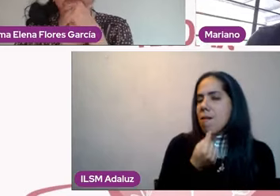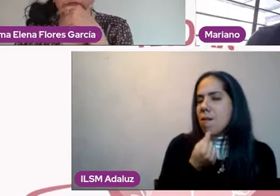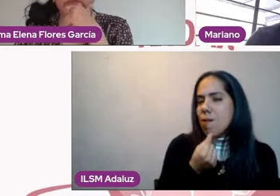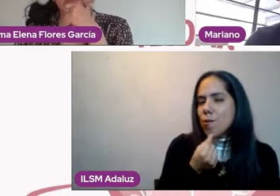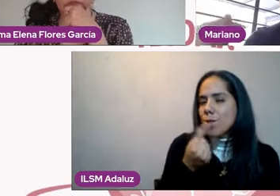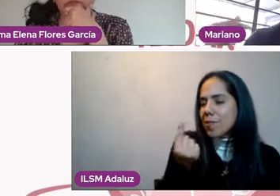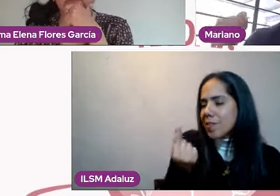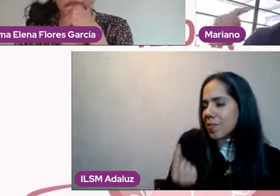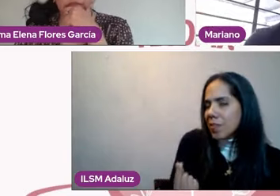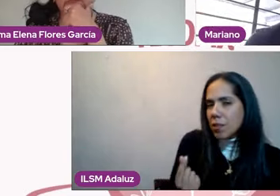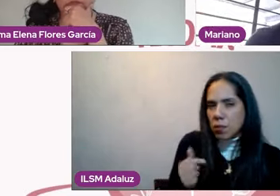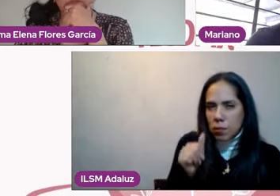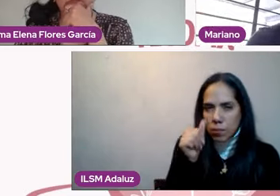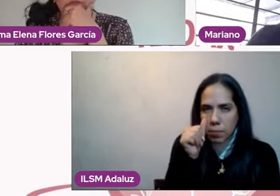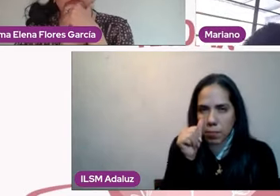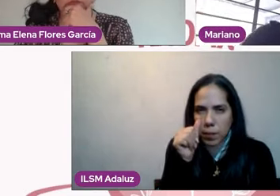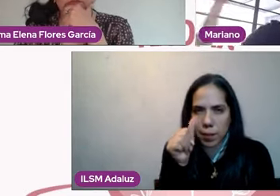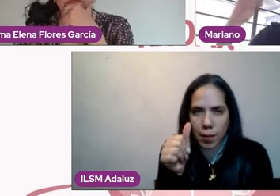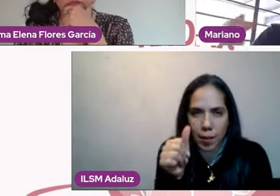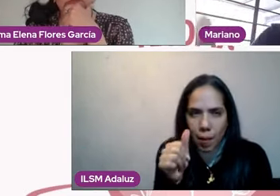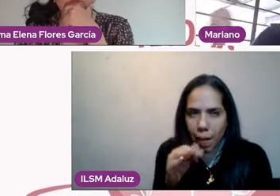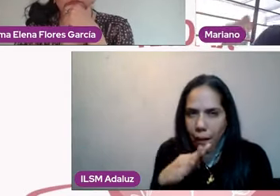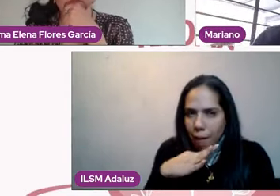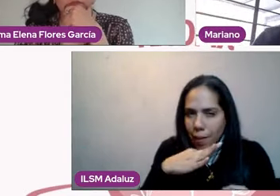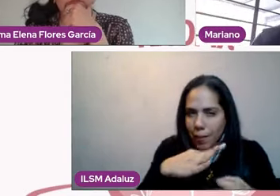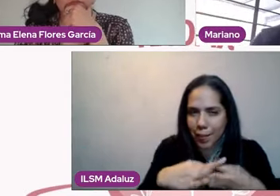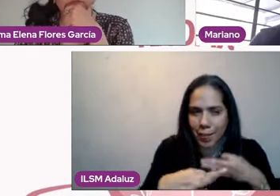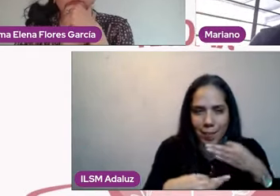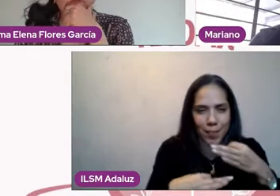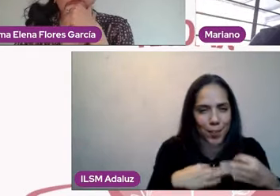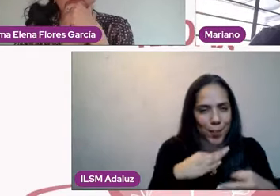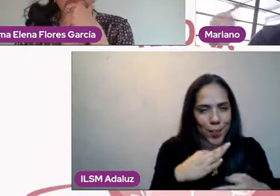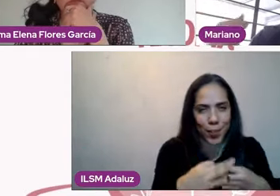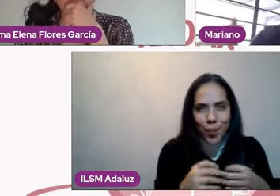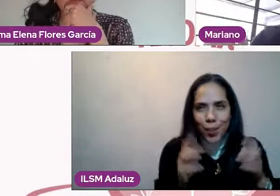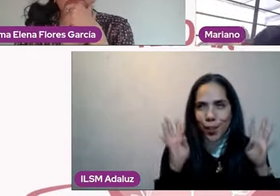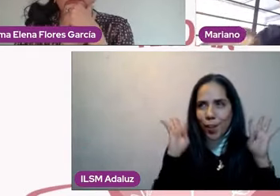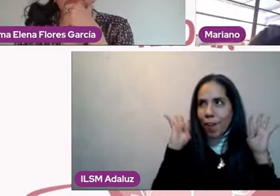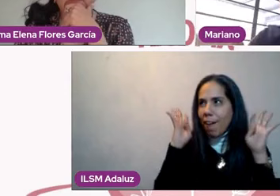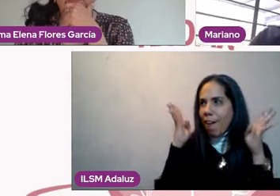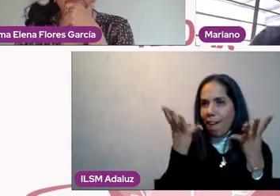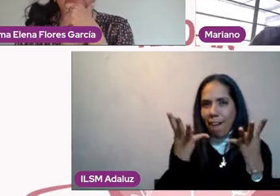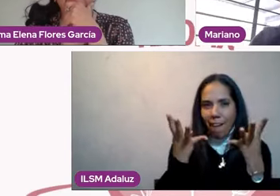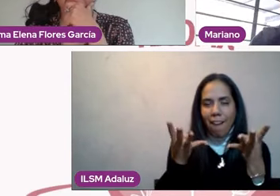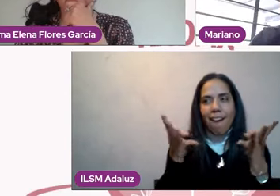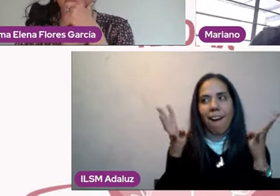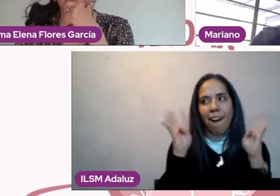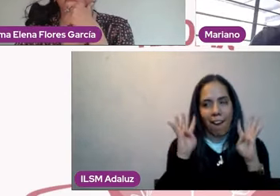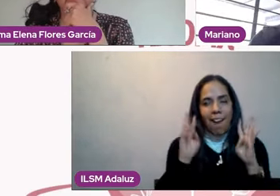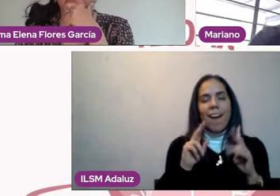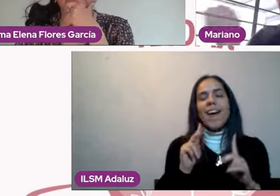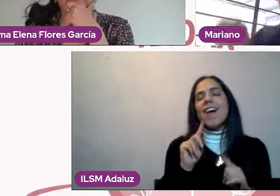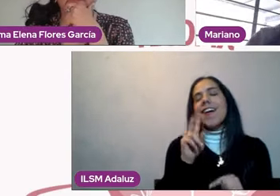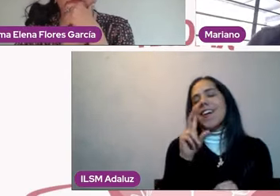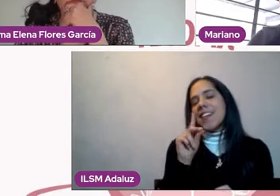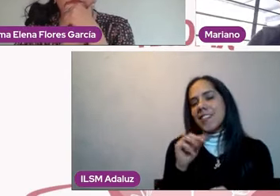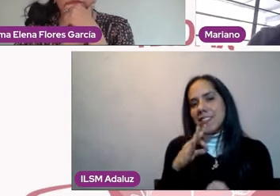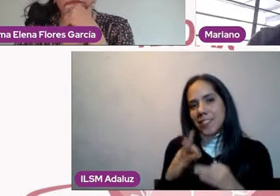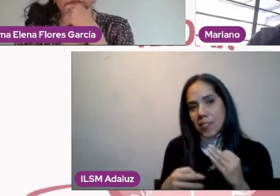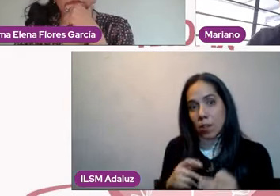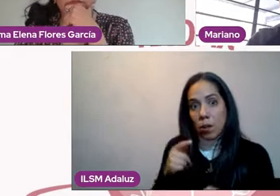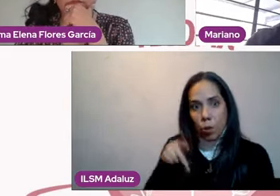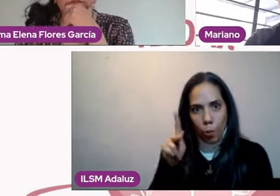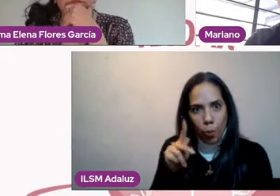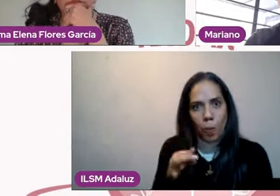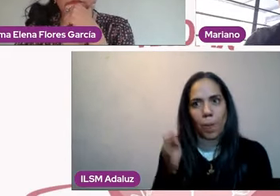herramientas incluso hasta lingüísticas para procesarlo como lo haría un adulto y entenderlo como a mayor profundidad, pero de que se van a dar